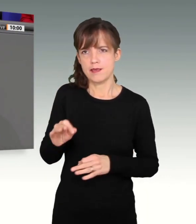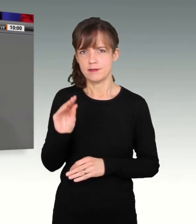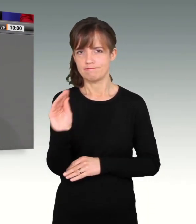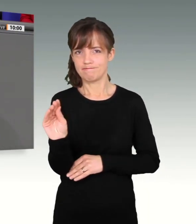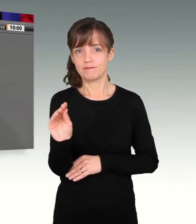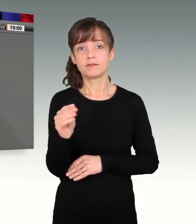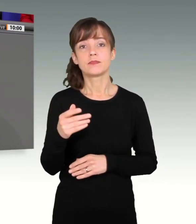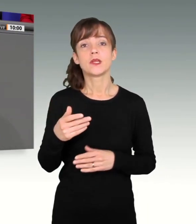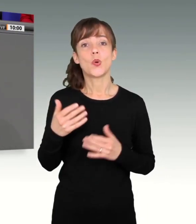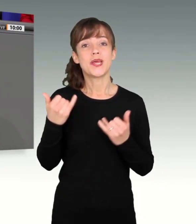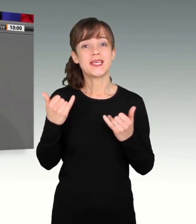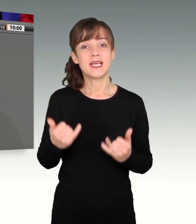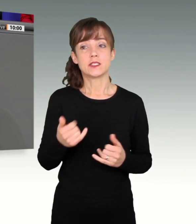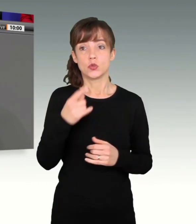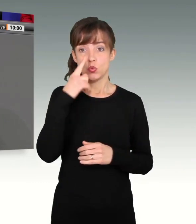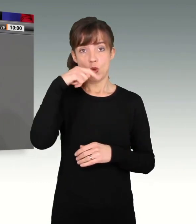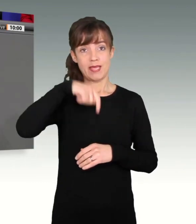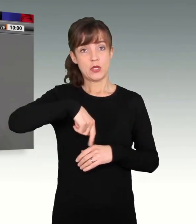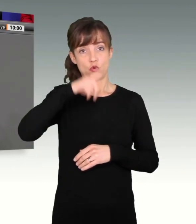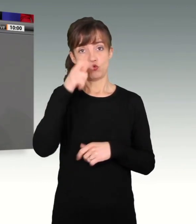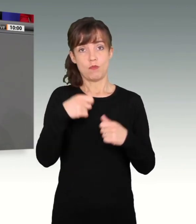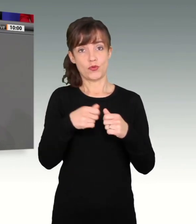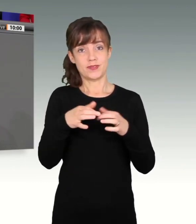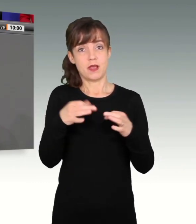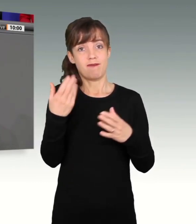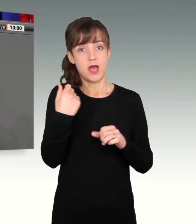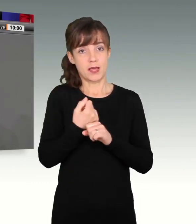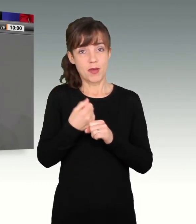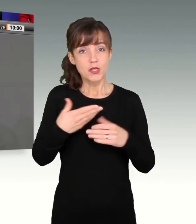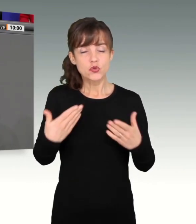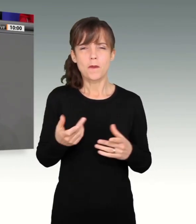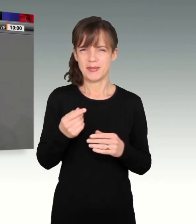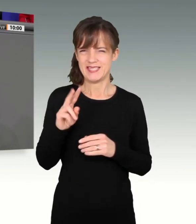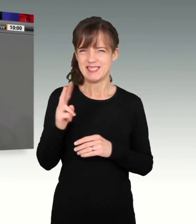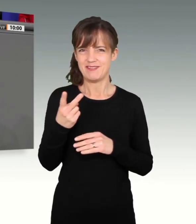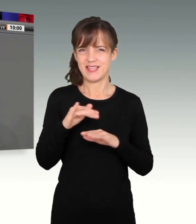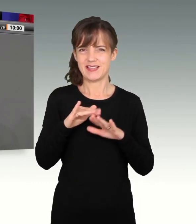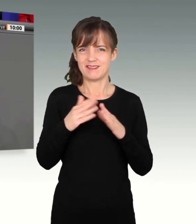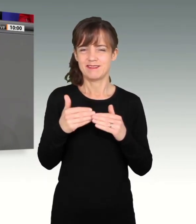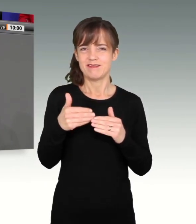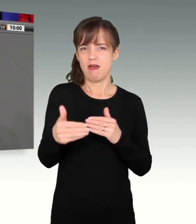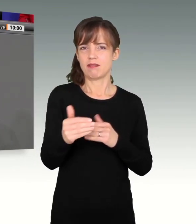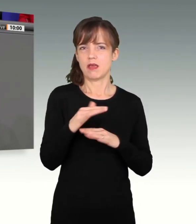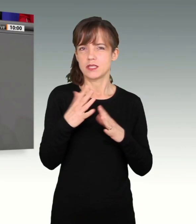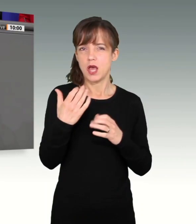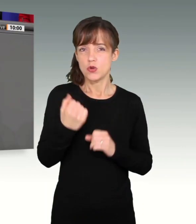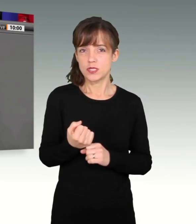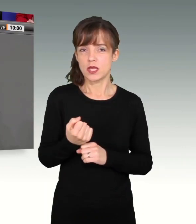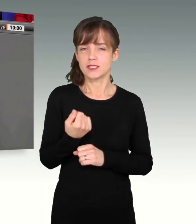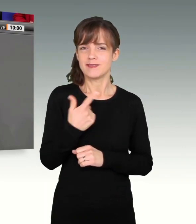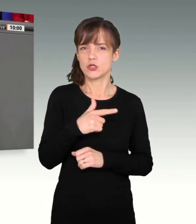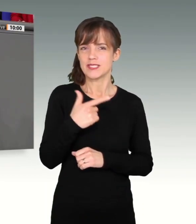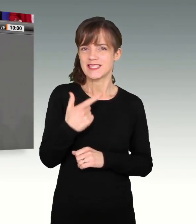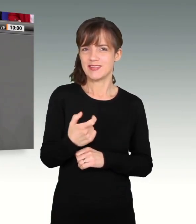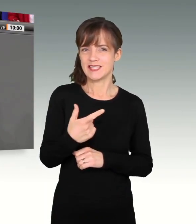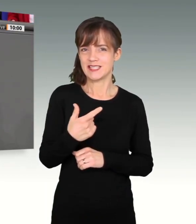wir haben es nicht nur hier im Deutschen Bundestag getan, mit dem zweiten Nachtragshaushalt 2020. Wir haben es auch auf europäischer